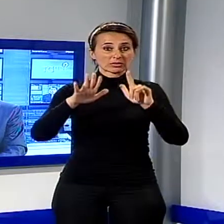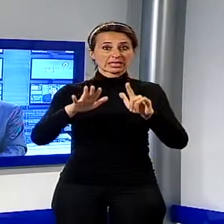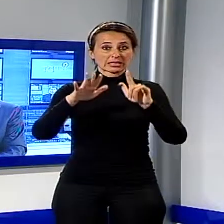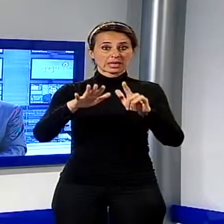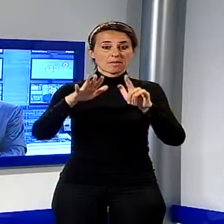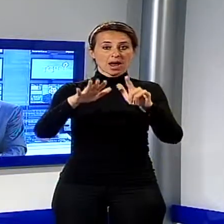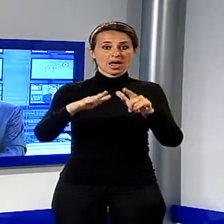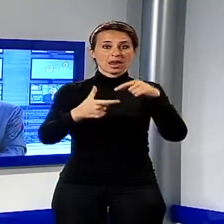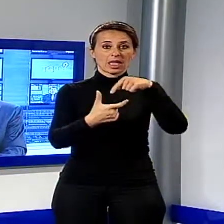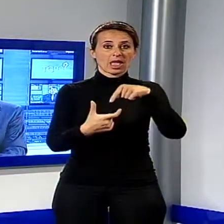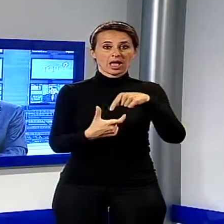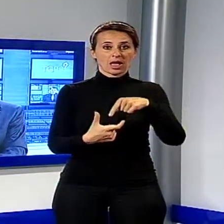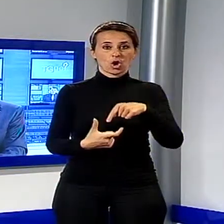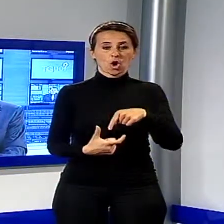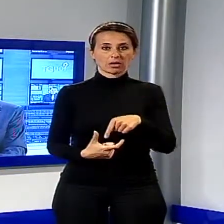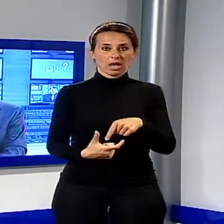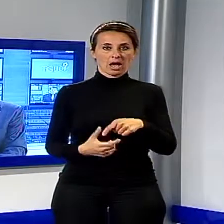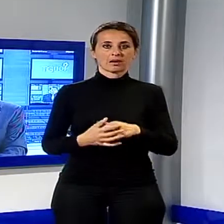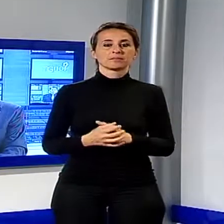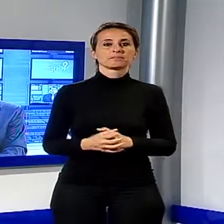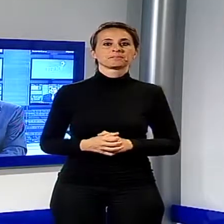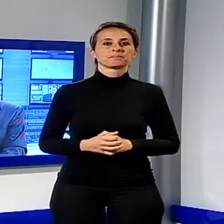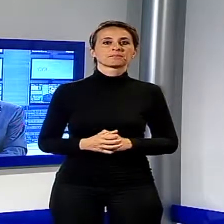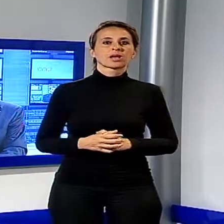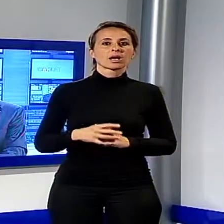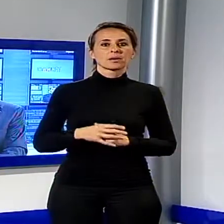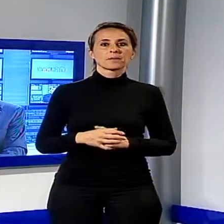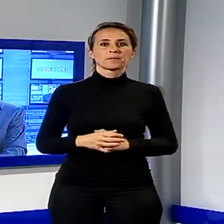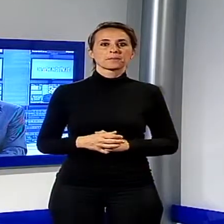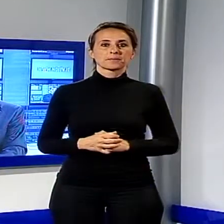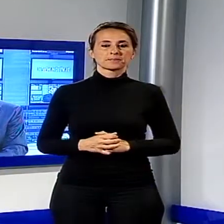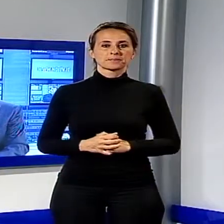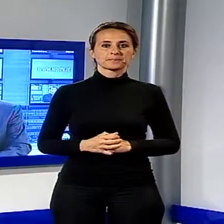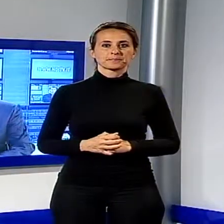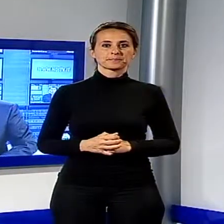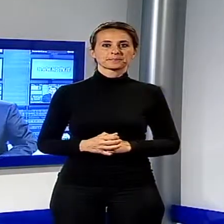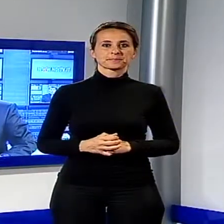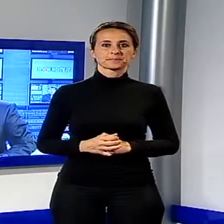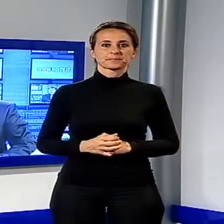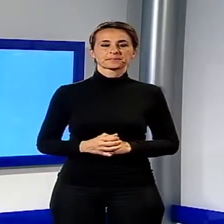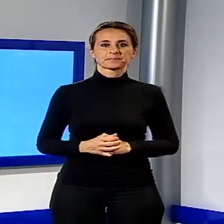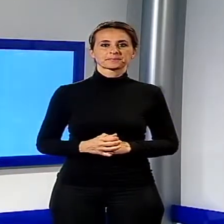parla delle emergenze sociali e della troppa disattenzione da parte delle istituzioni.